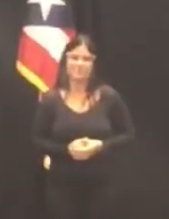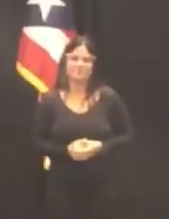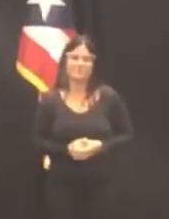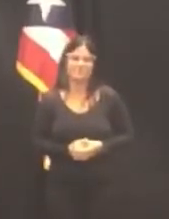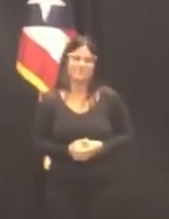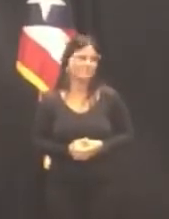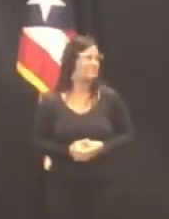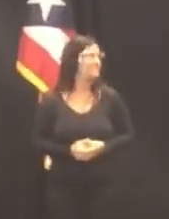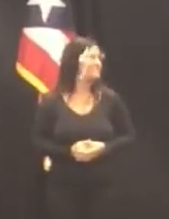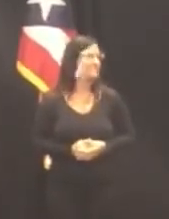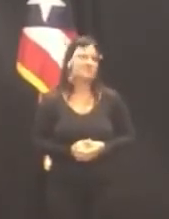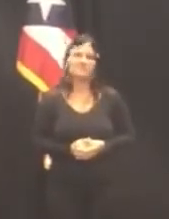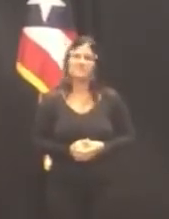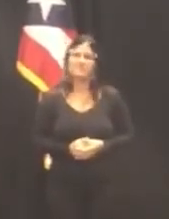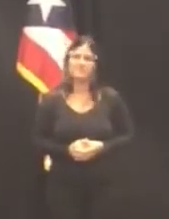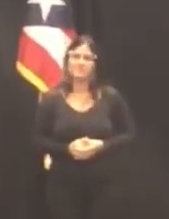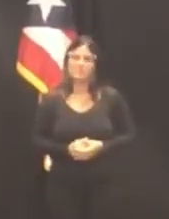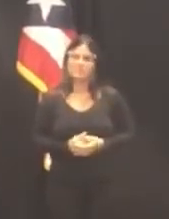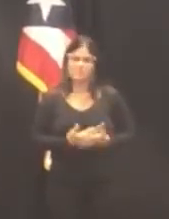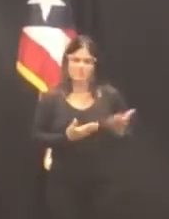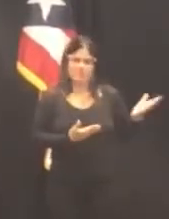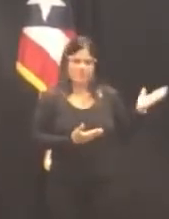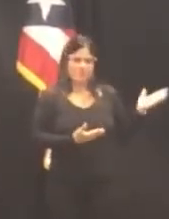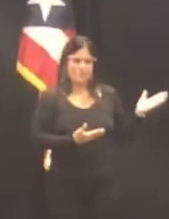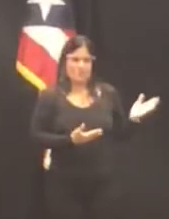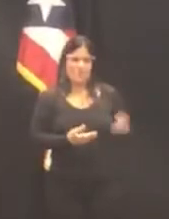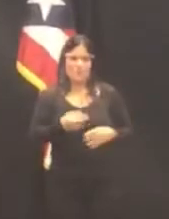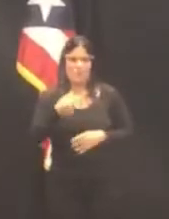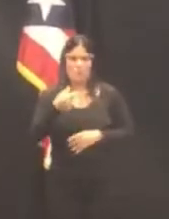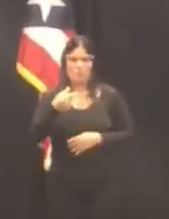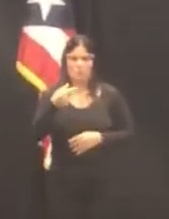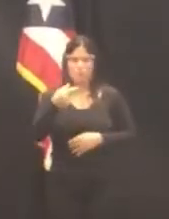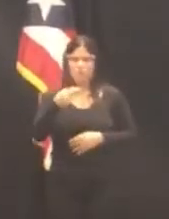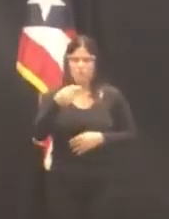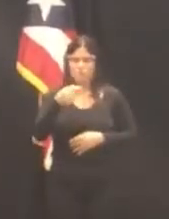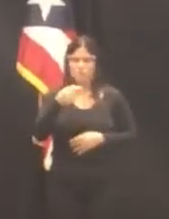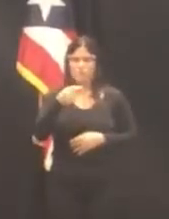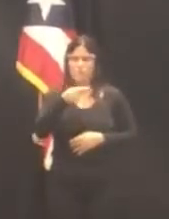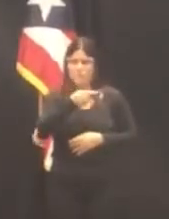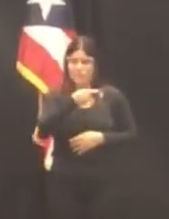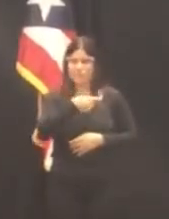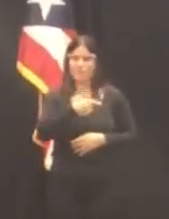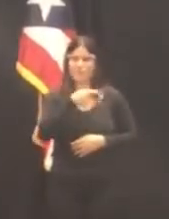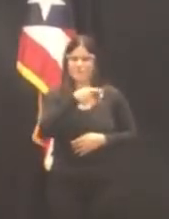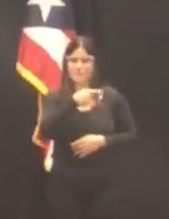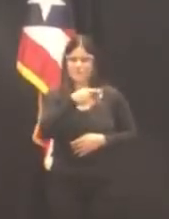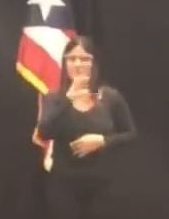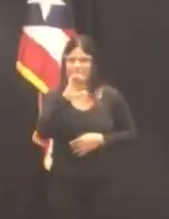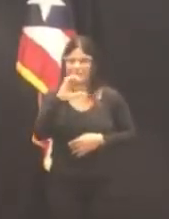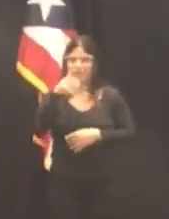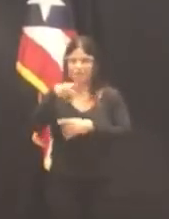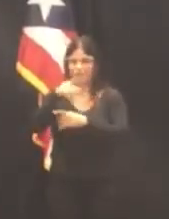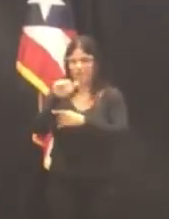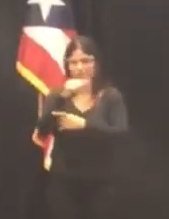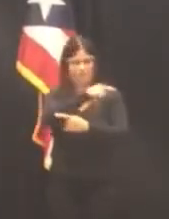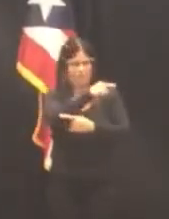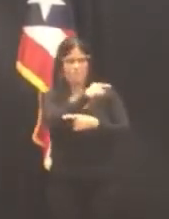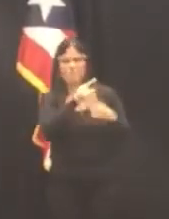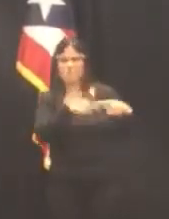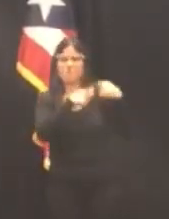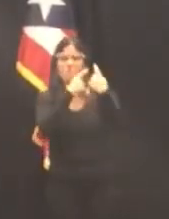Don Kermit Lucena Zavala es contado el público autorizado desde el 1980.